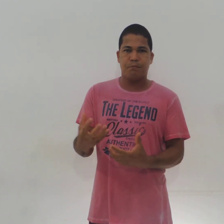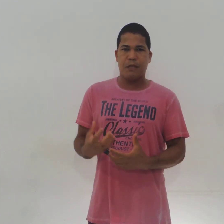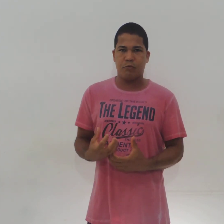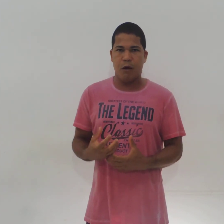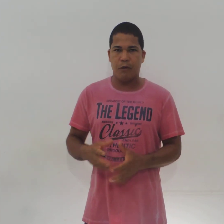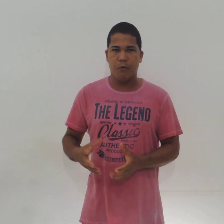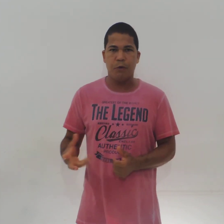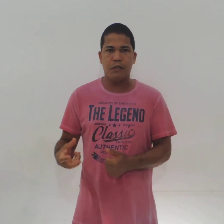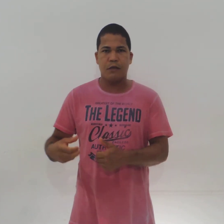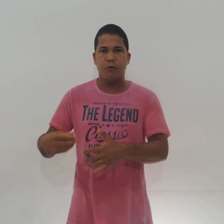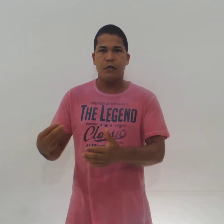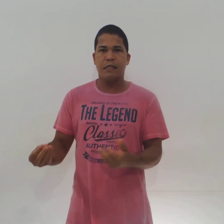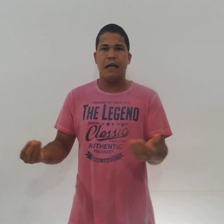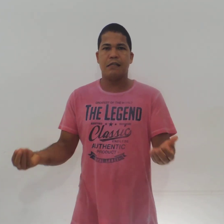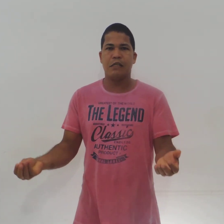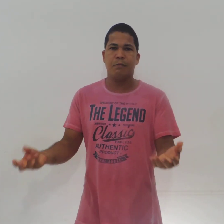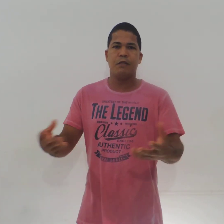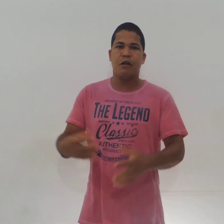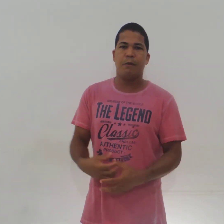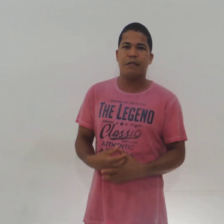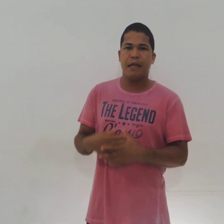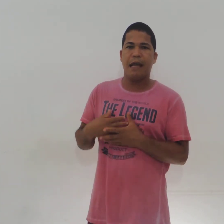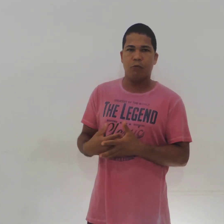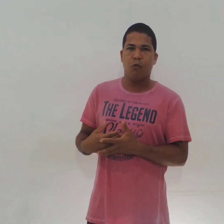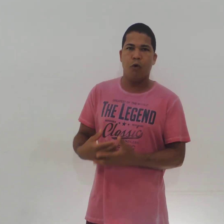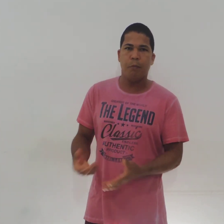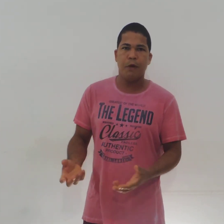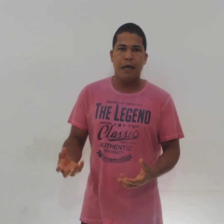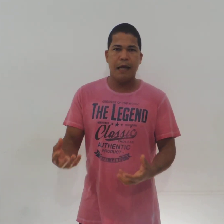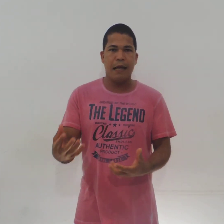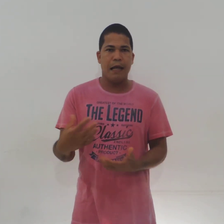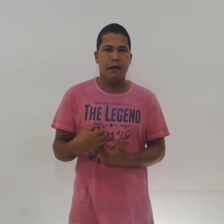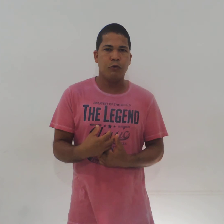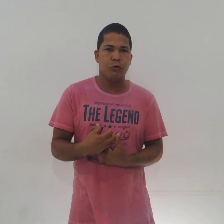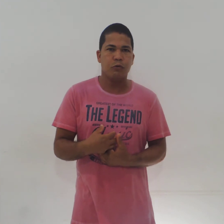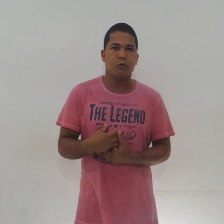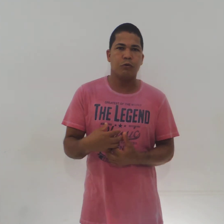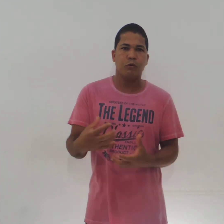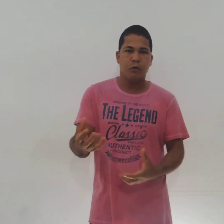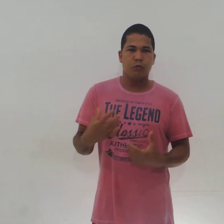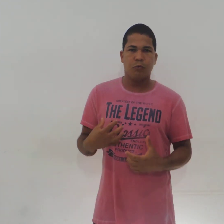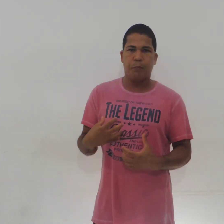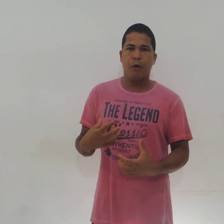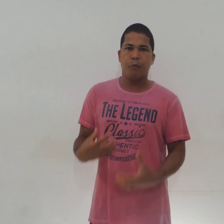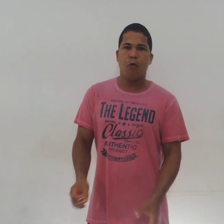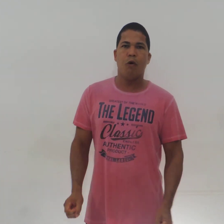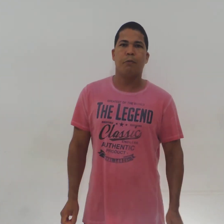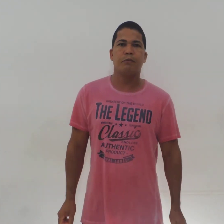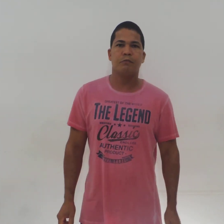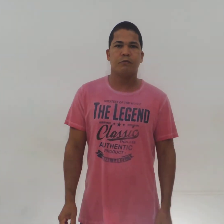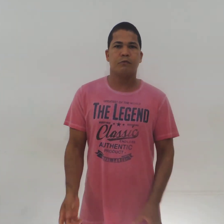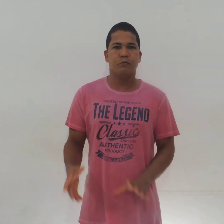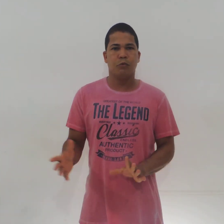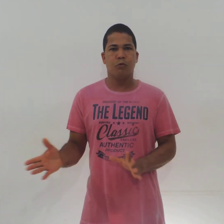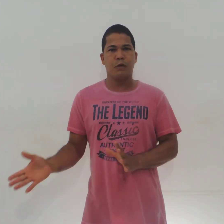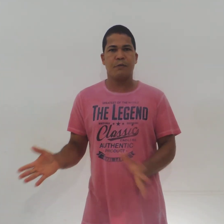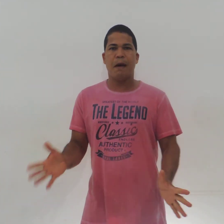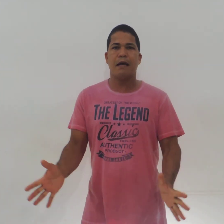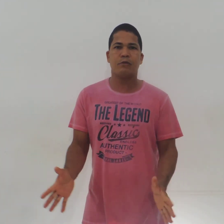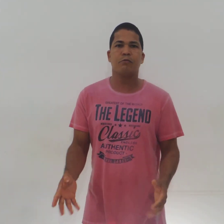pessoal. Então, por isso que o sinal de sentimento, geralmente, é no corpo. É no próprio corpo. O espaço